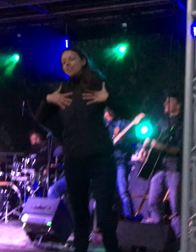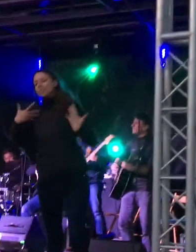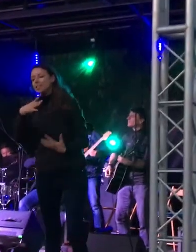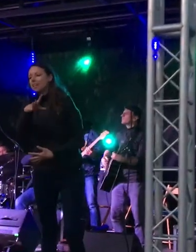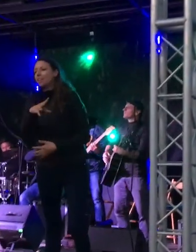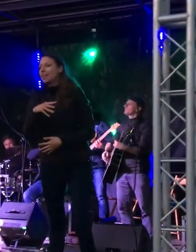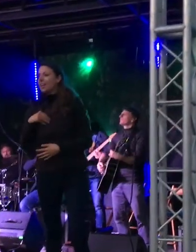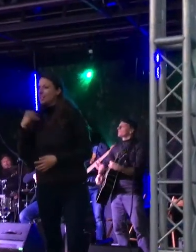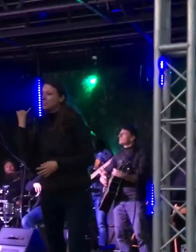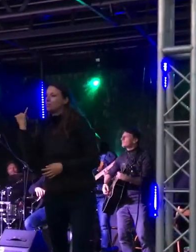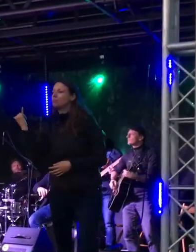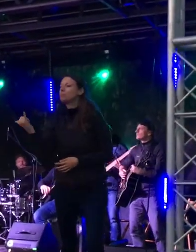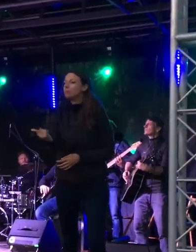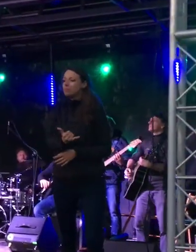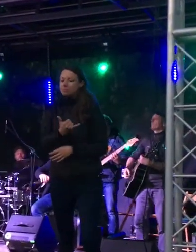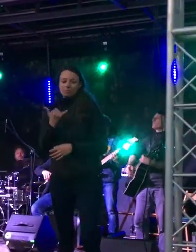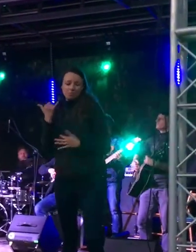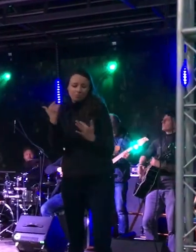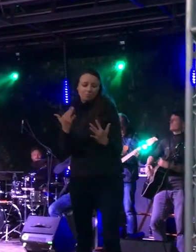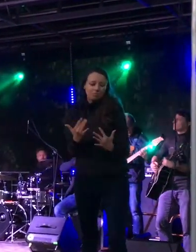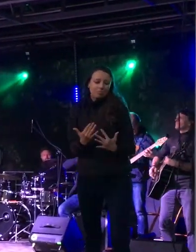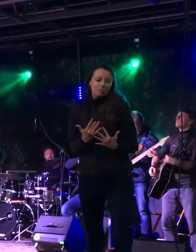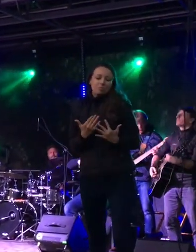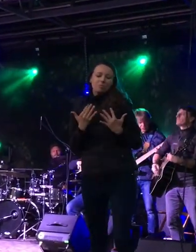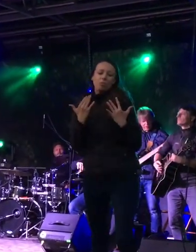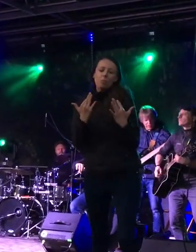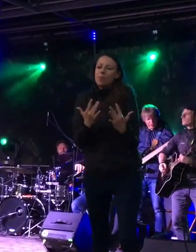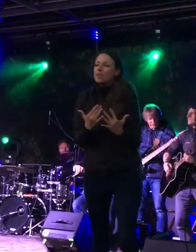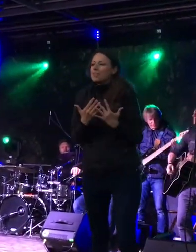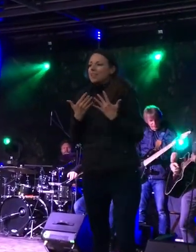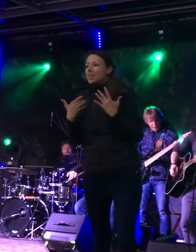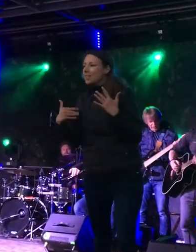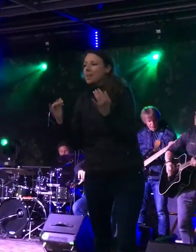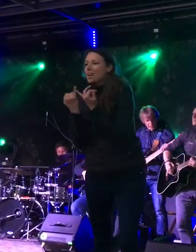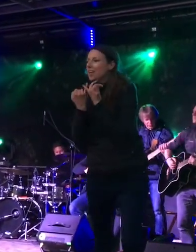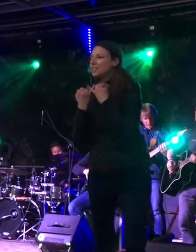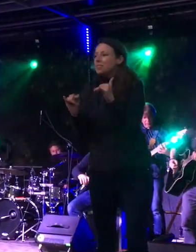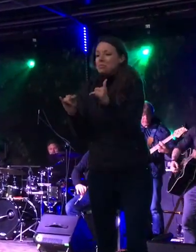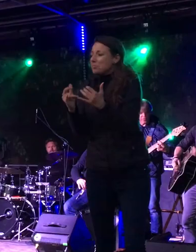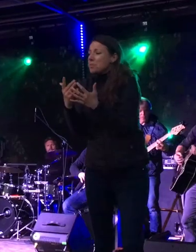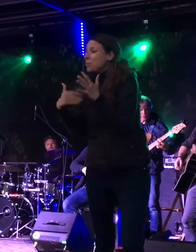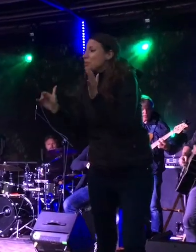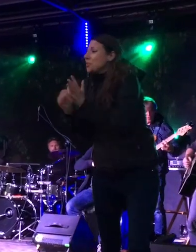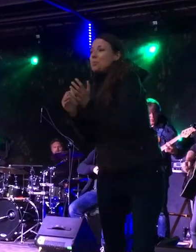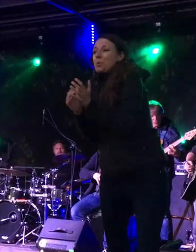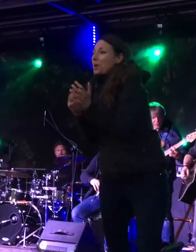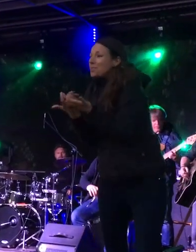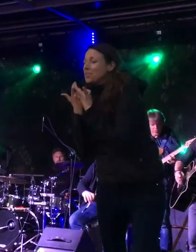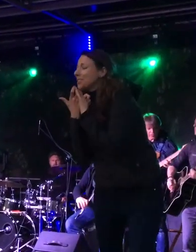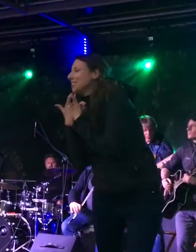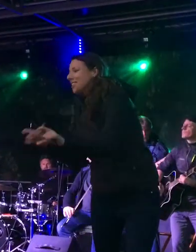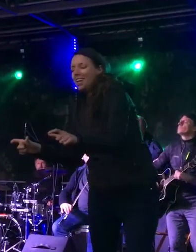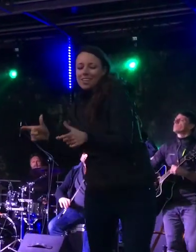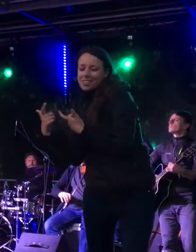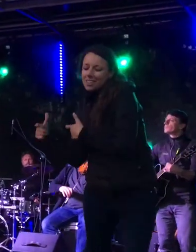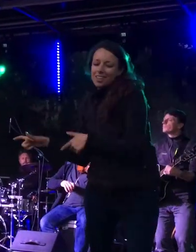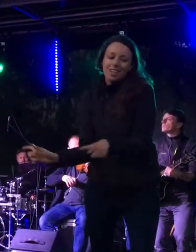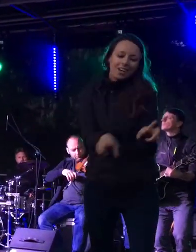Nie trzeba mi bogaty dni, mam najpierw pierwszy sen